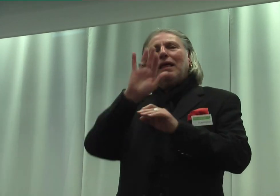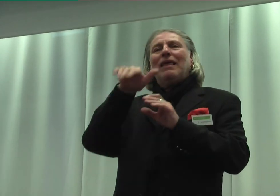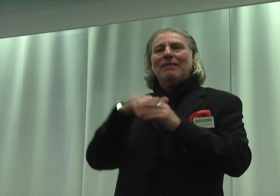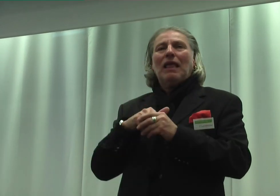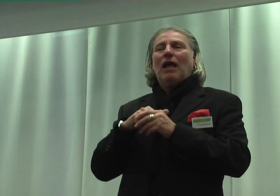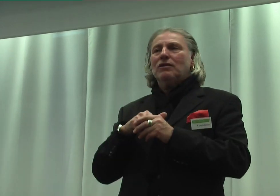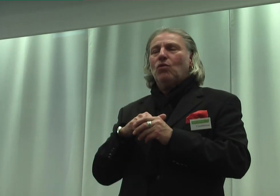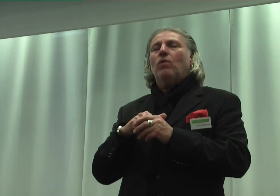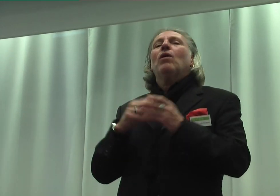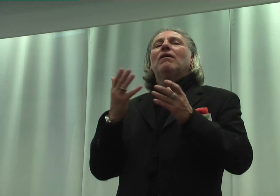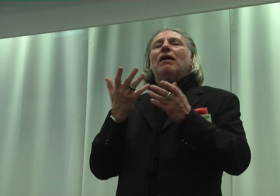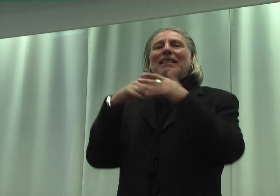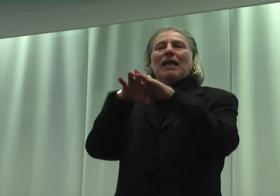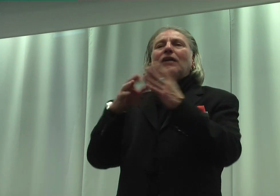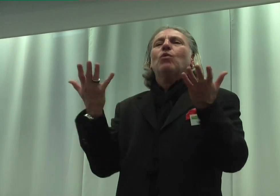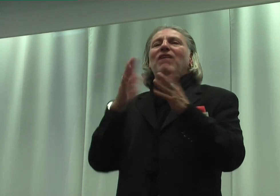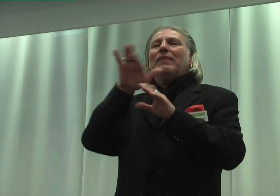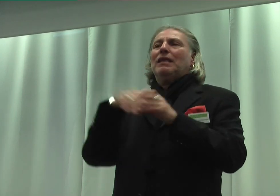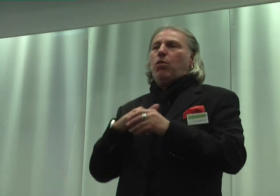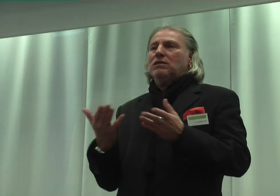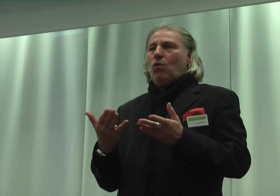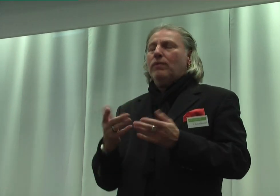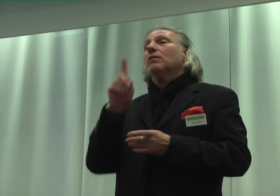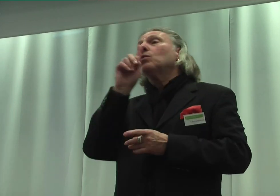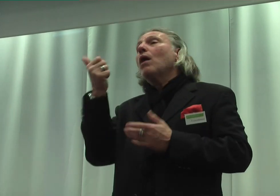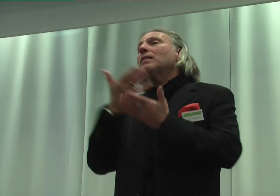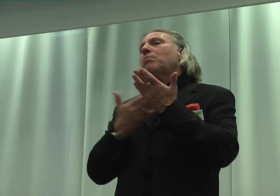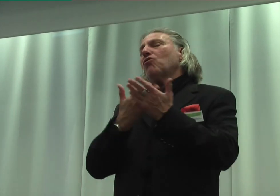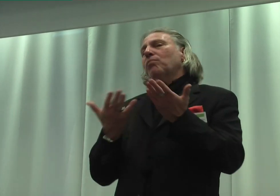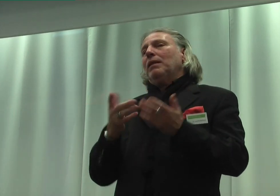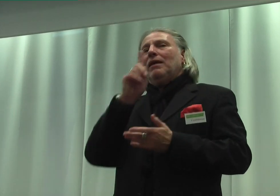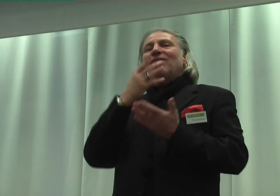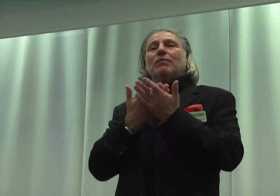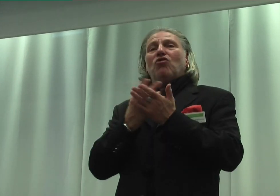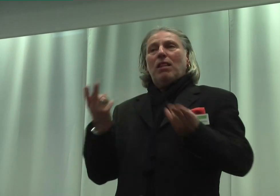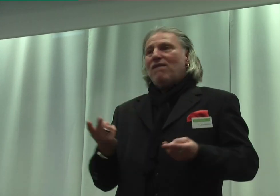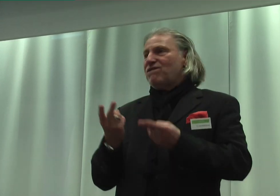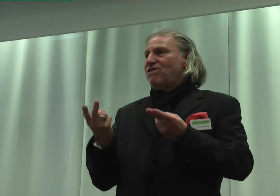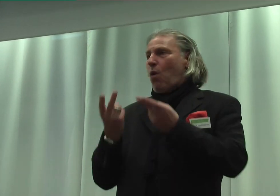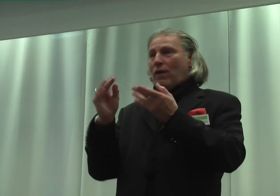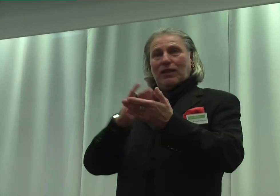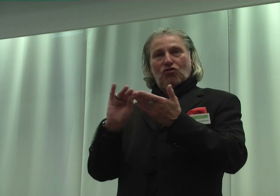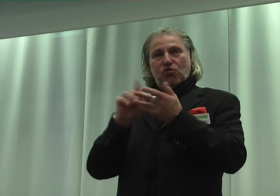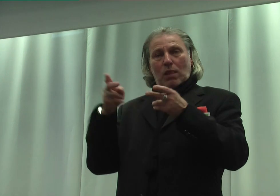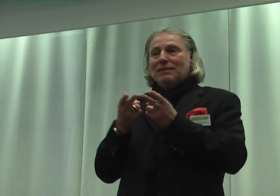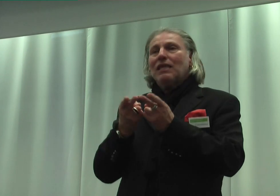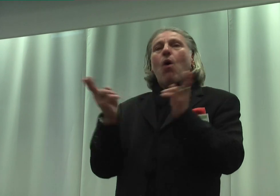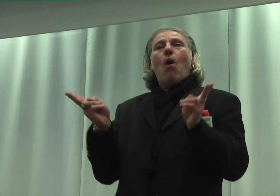Inklusion. Nur ein Beispiel, wenn sich eine Förderschule sich öffnet für nicht